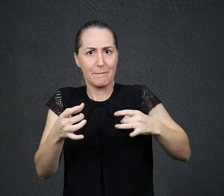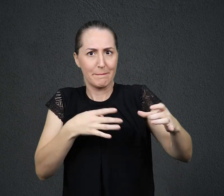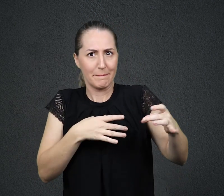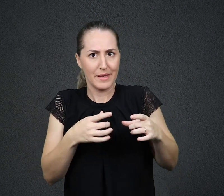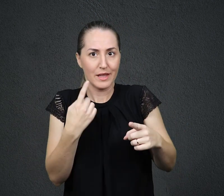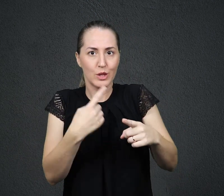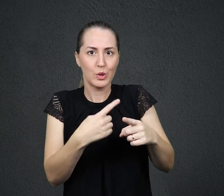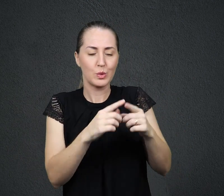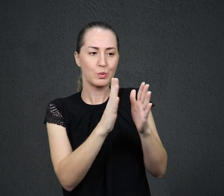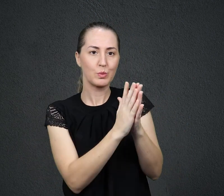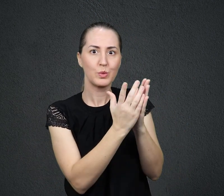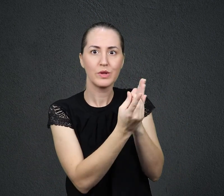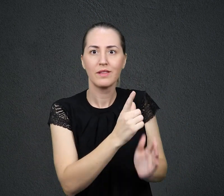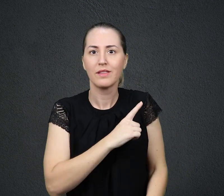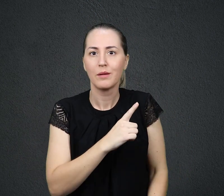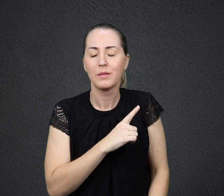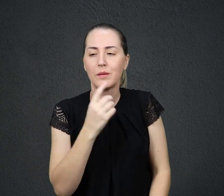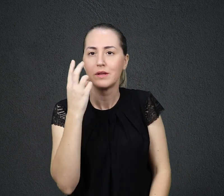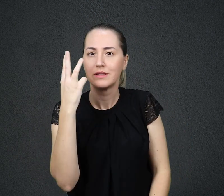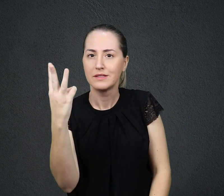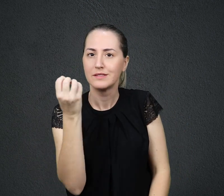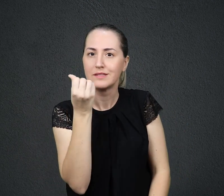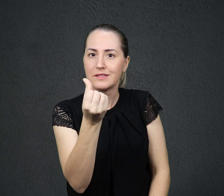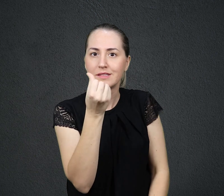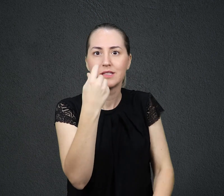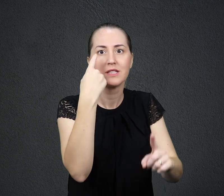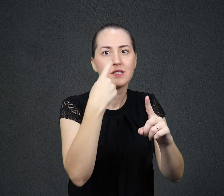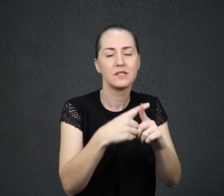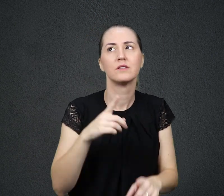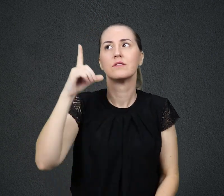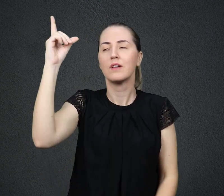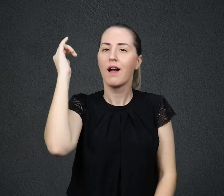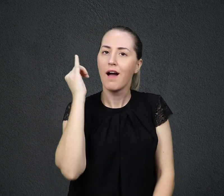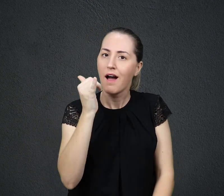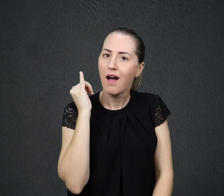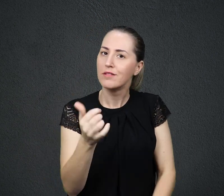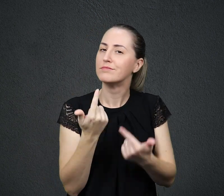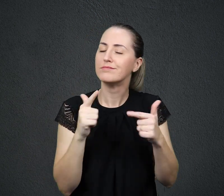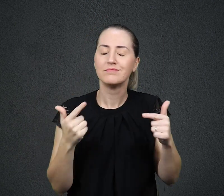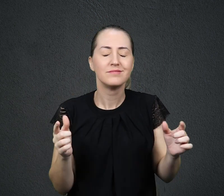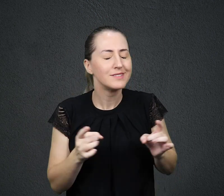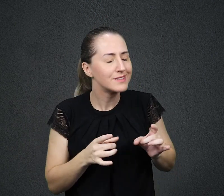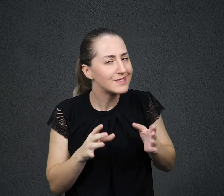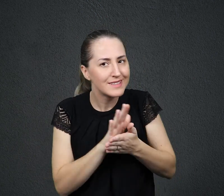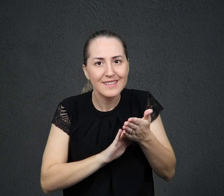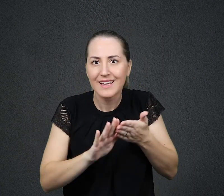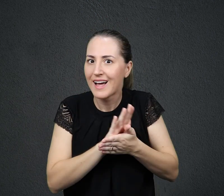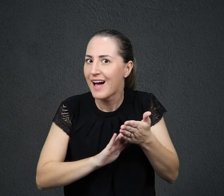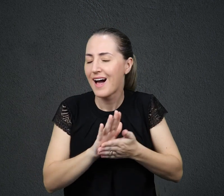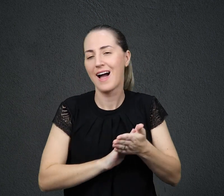Não Temas, uma vez para cada dia do ano e ainda um para o ano bissexto. Também colocou em quatro